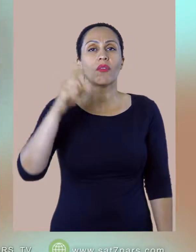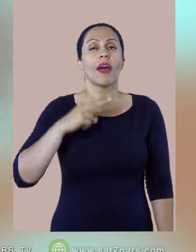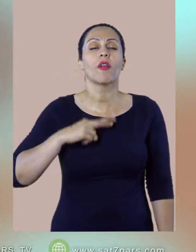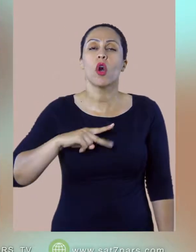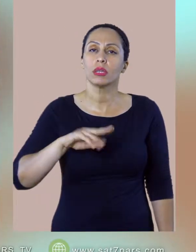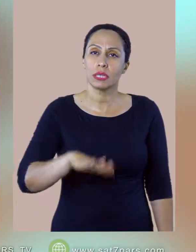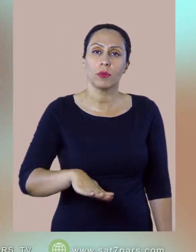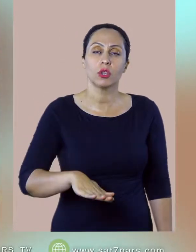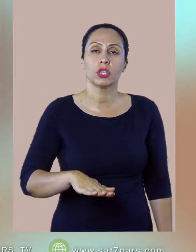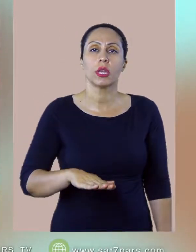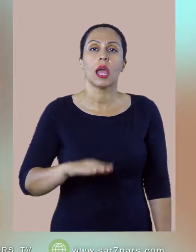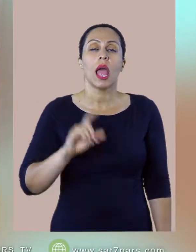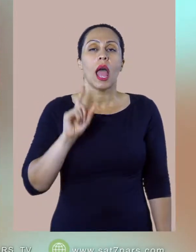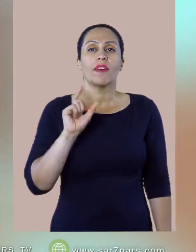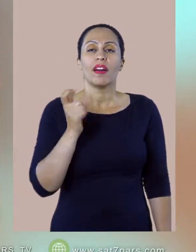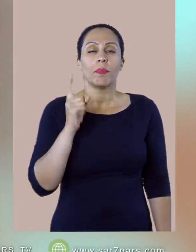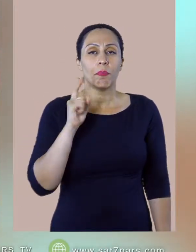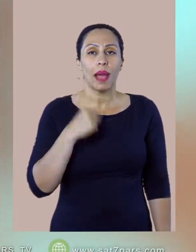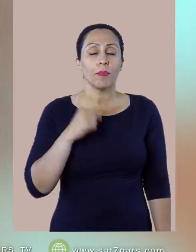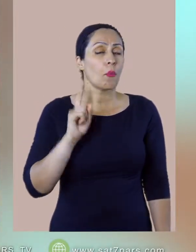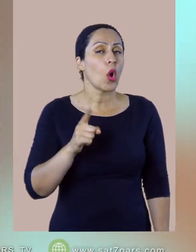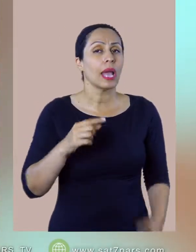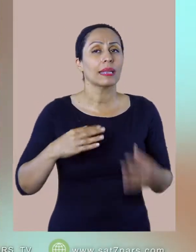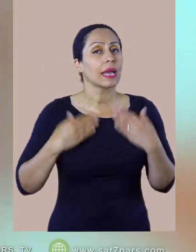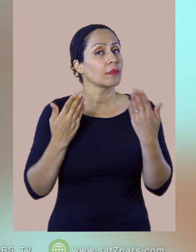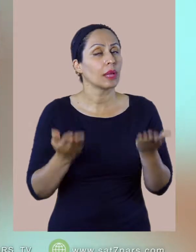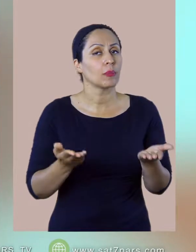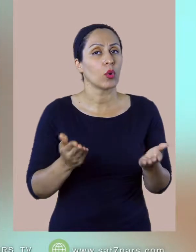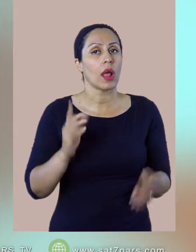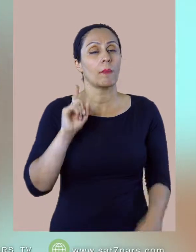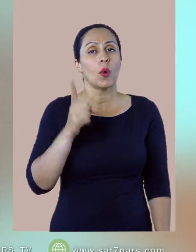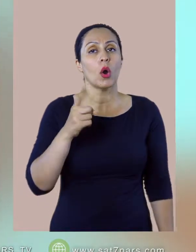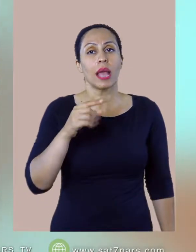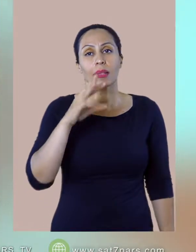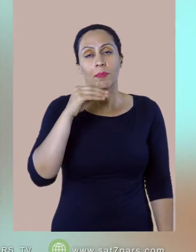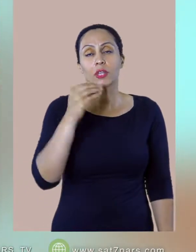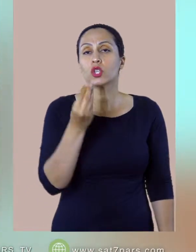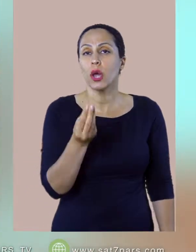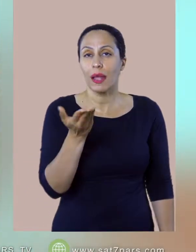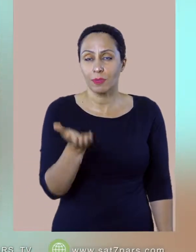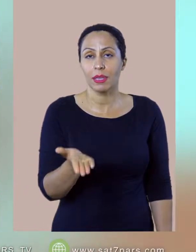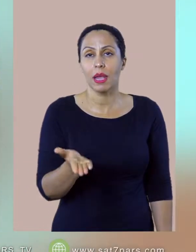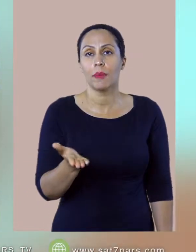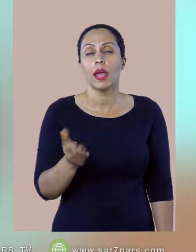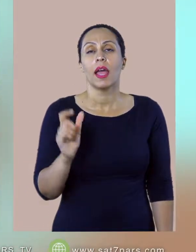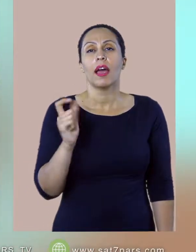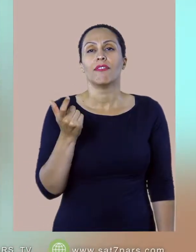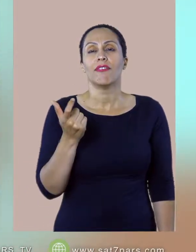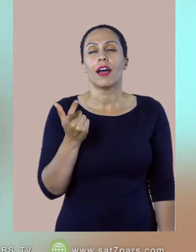خدمت باید بکنم که خداوند خوشحال بشه من باید مثلا به اشارت بدم که خداوند بگه به به دمش گمجیل بید عجب کاری